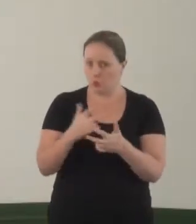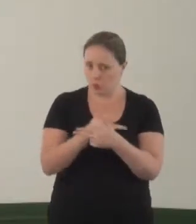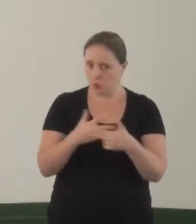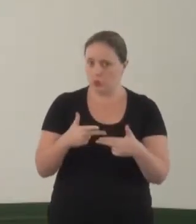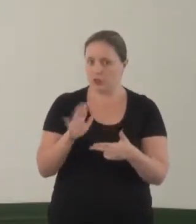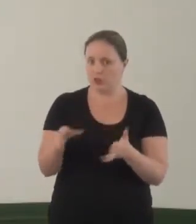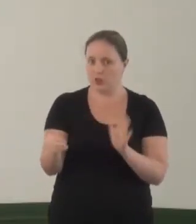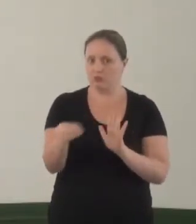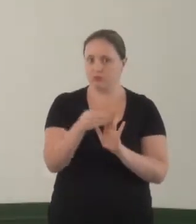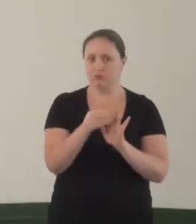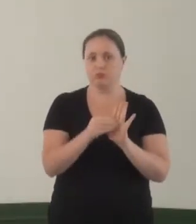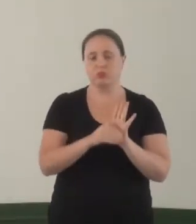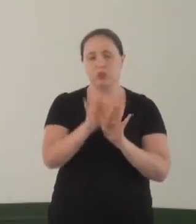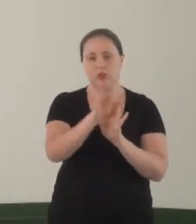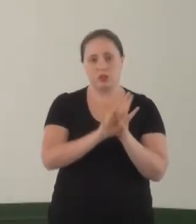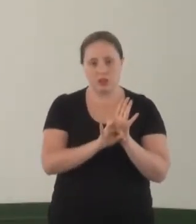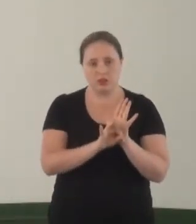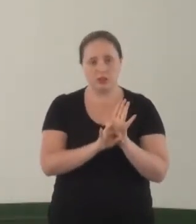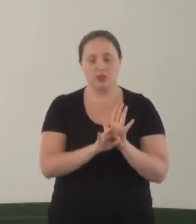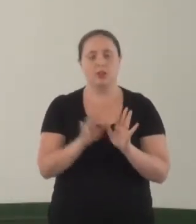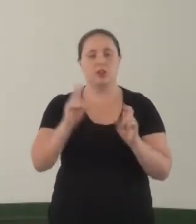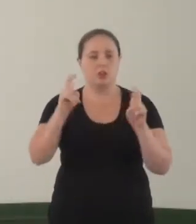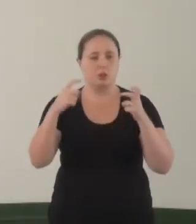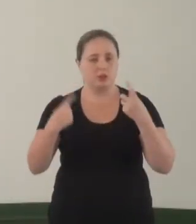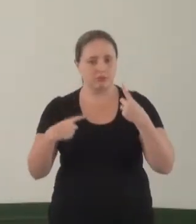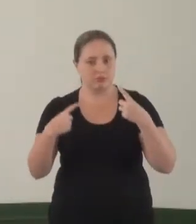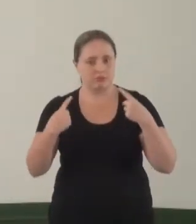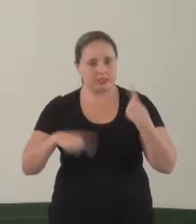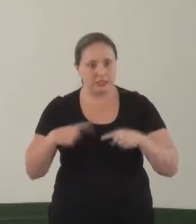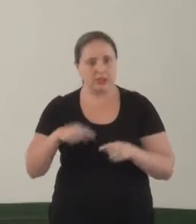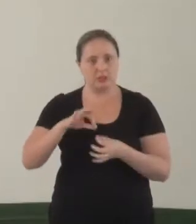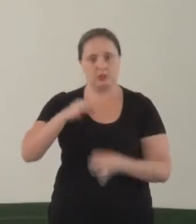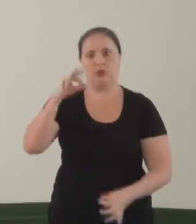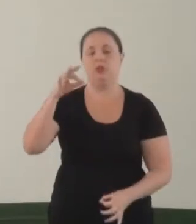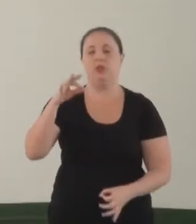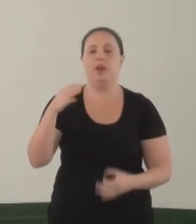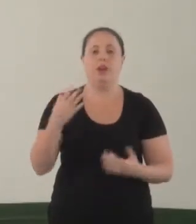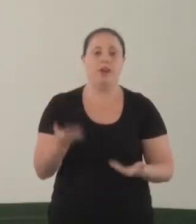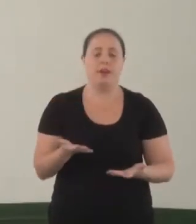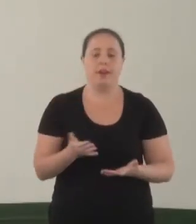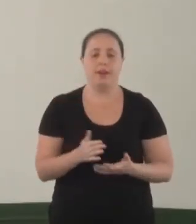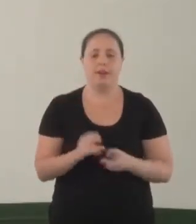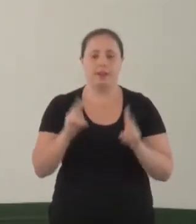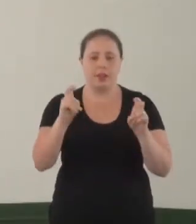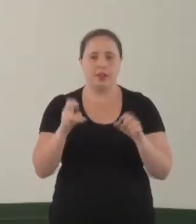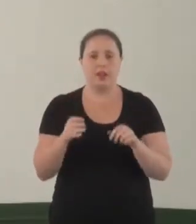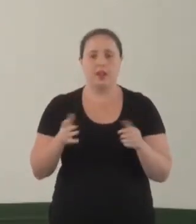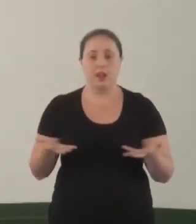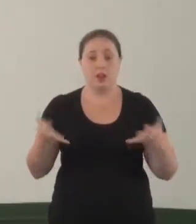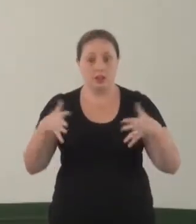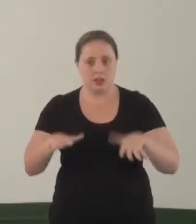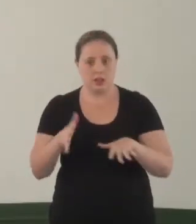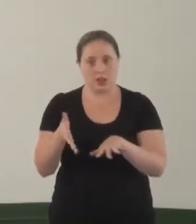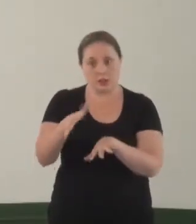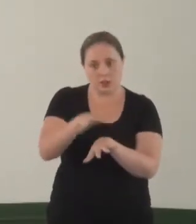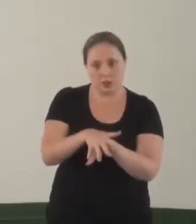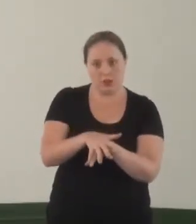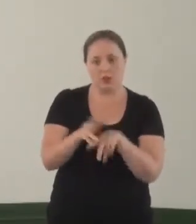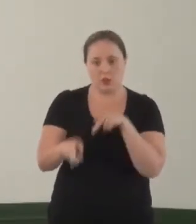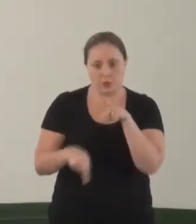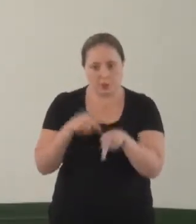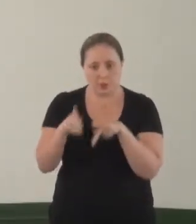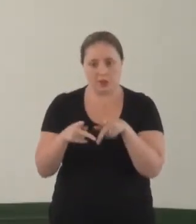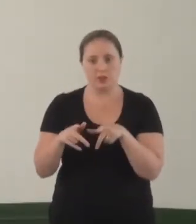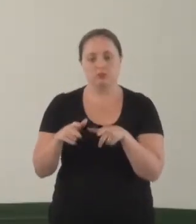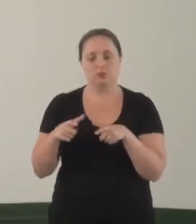colocando aqui sobre a questão do debate muito intenso que está em relação à acessibilidade da população